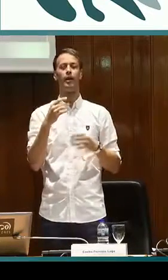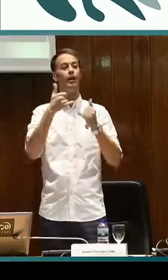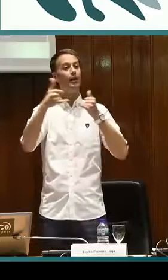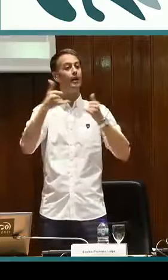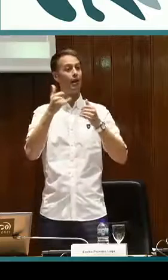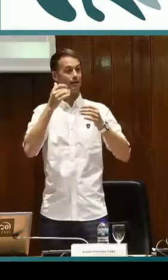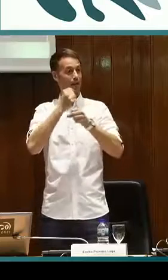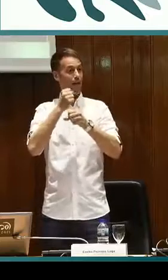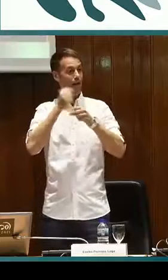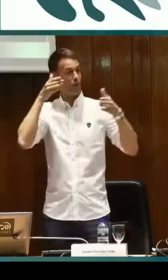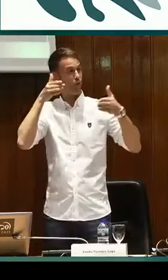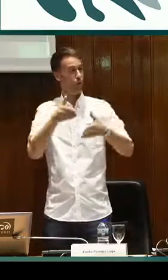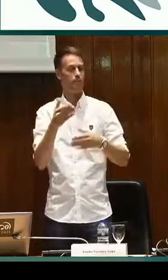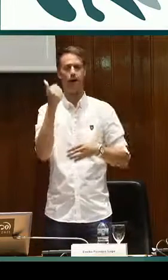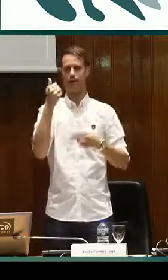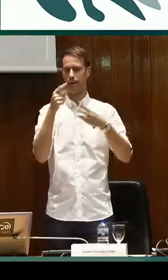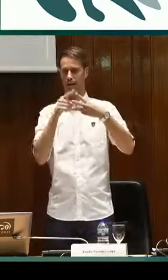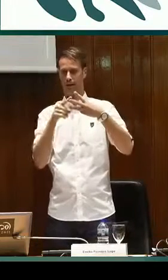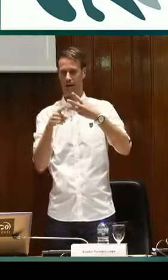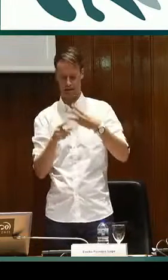sangre, hay muchísimas, muchísimas obras.